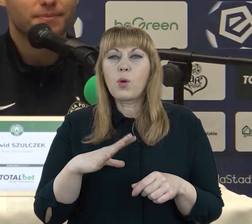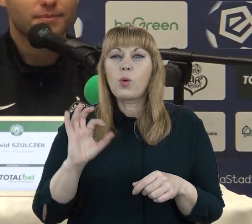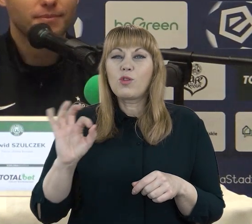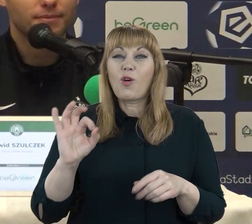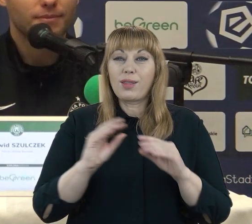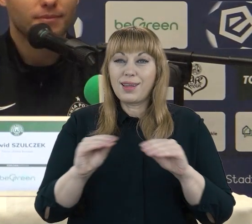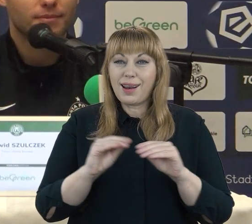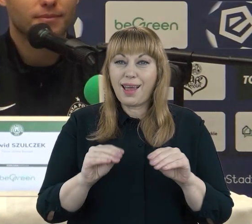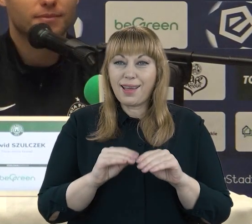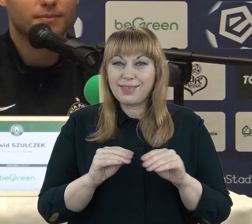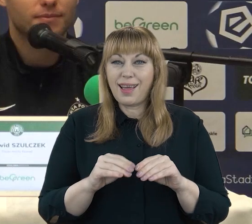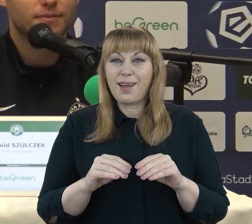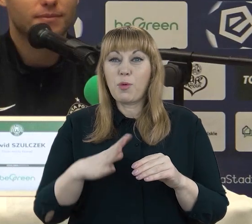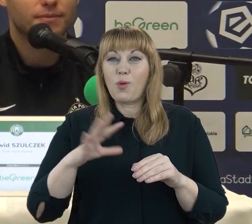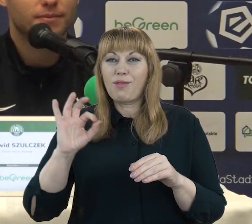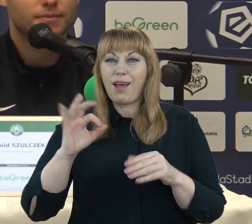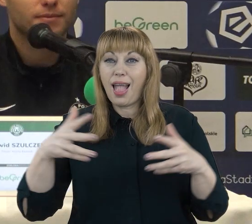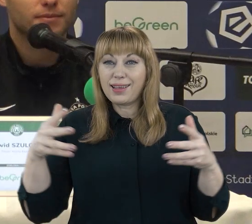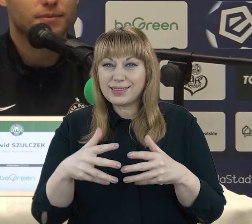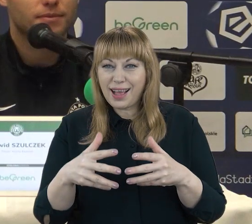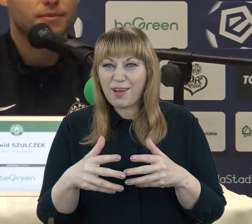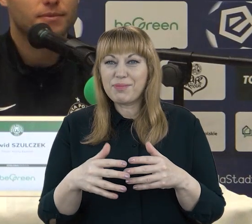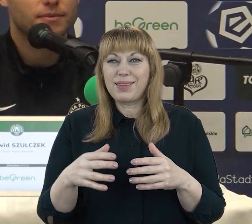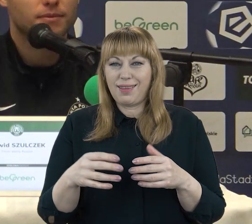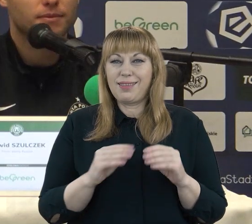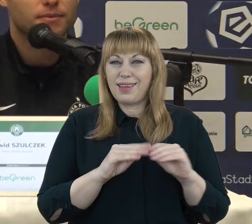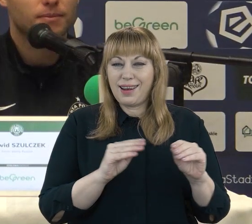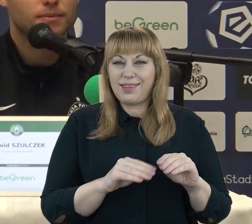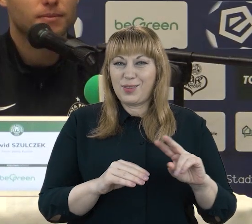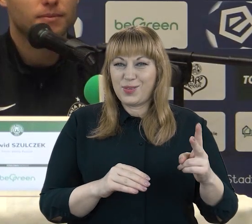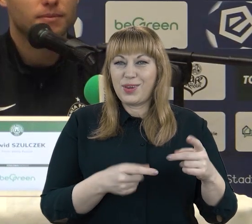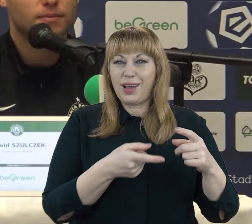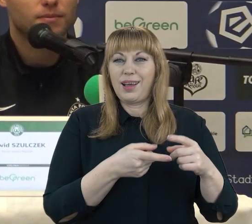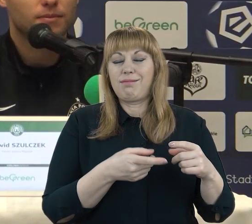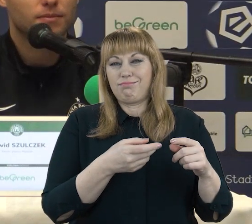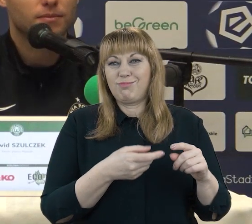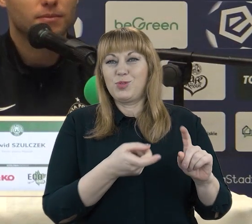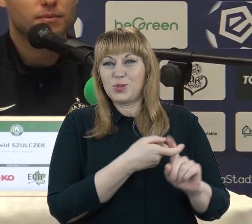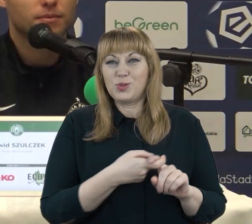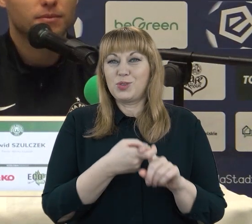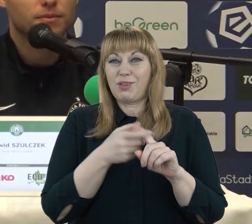że był Pan na tym dobrze przygotowany w rozwiązu merytorycznym, takie komunikatywne. Czy Pan pamiętał ten egzamin, jak Pan wspominał Jacka Magiera?